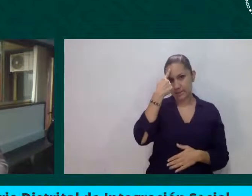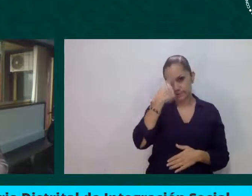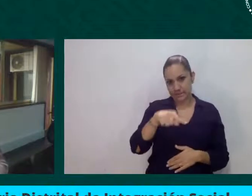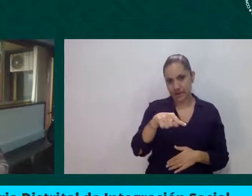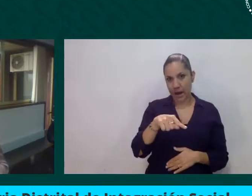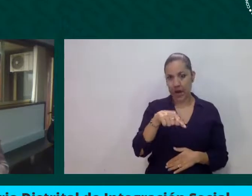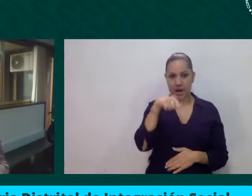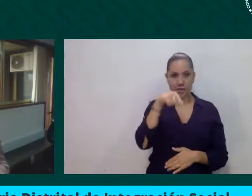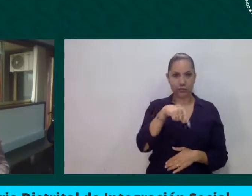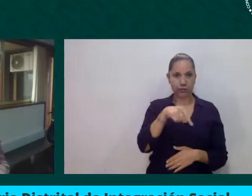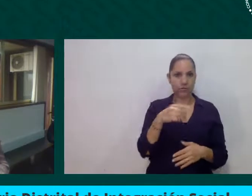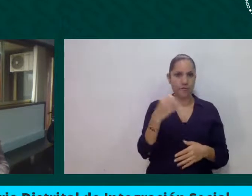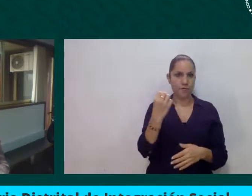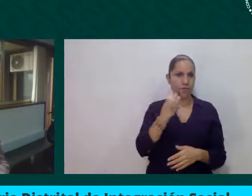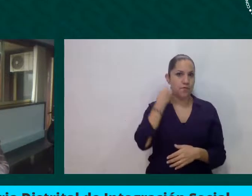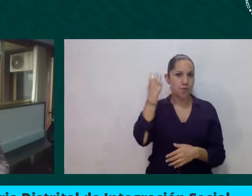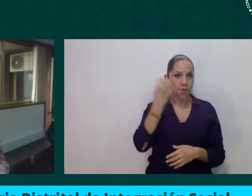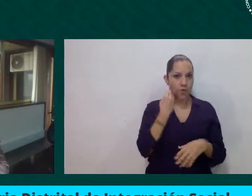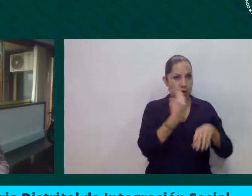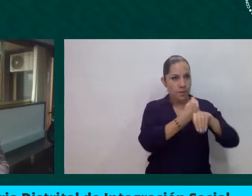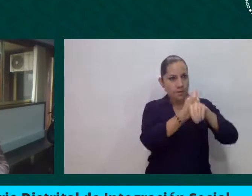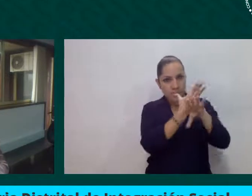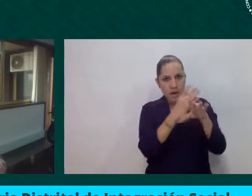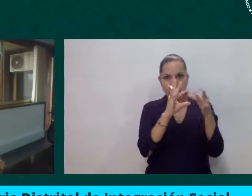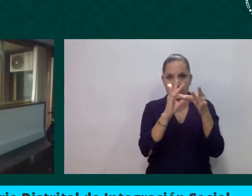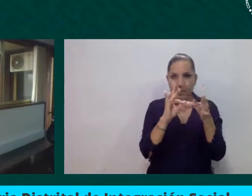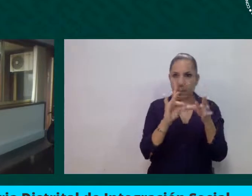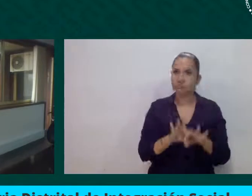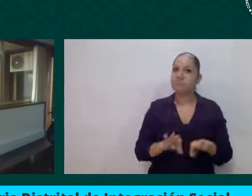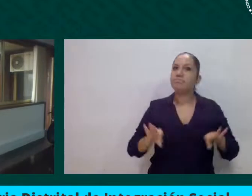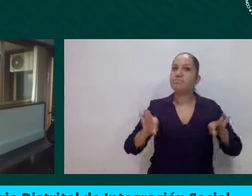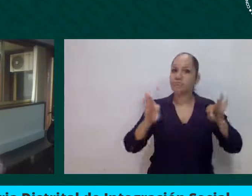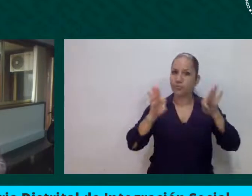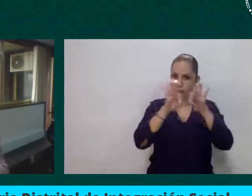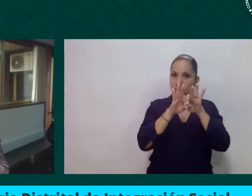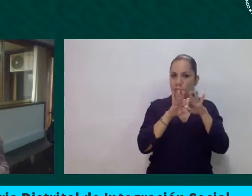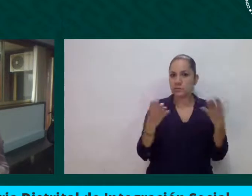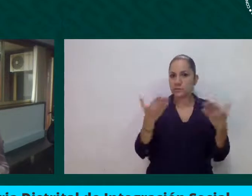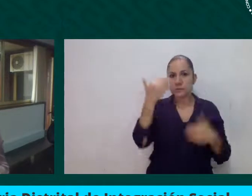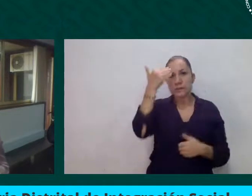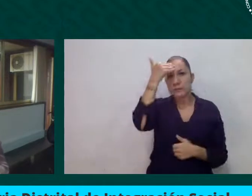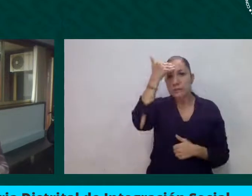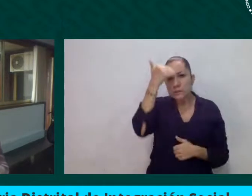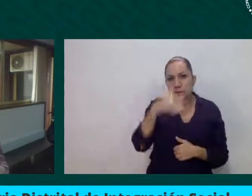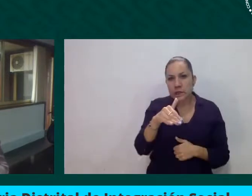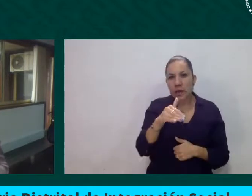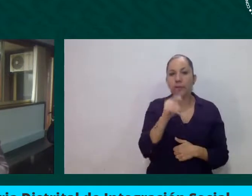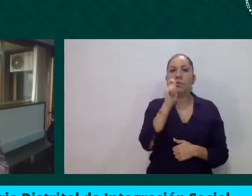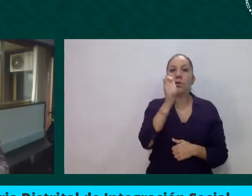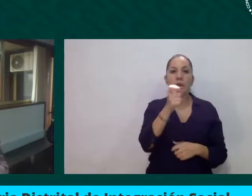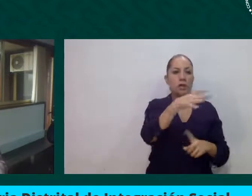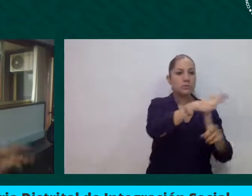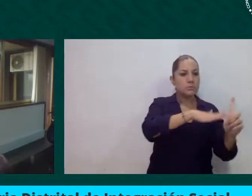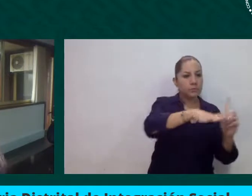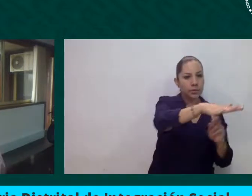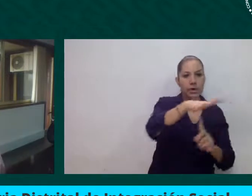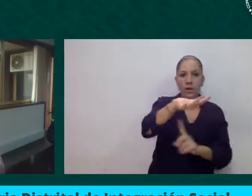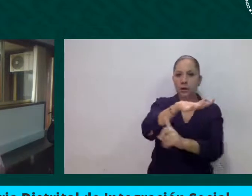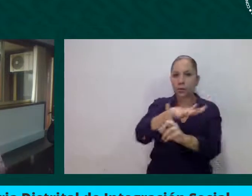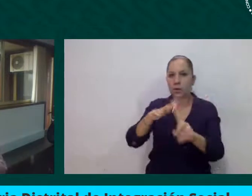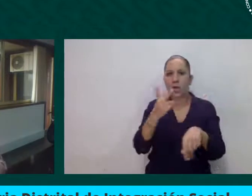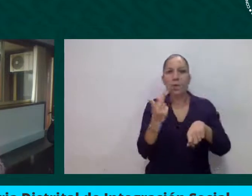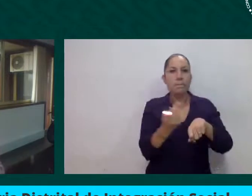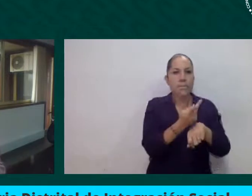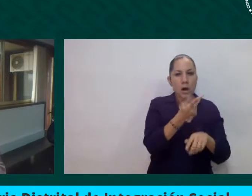evaluar las distintas situaciones que han tenido que abordar, abordar los países en medio de una